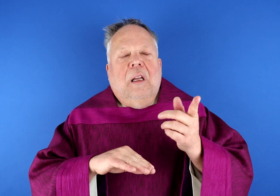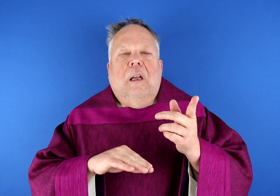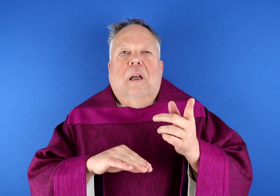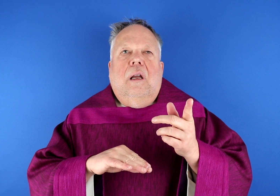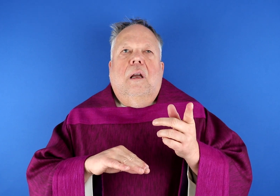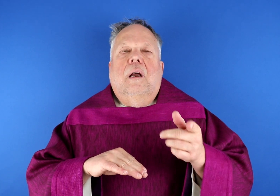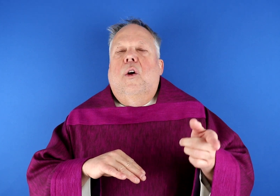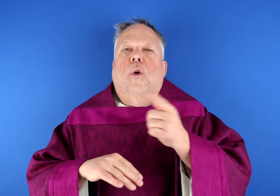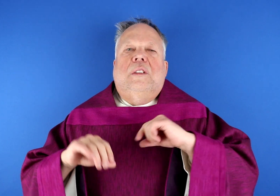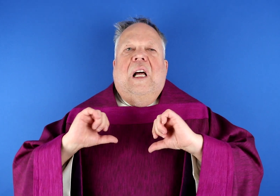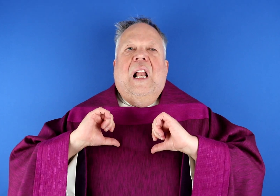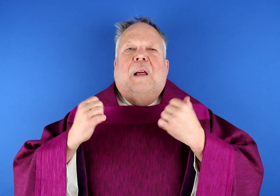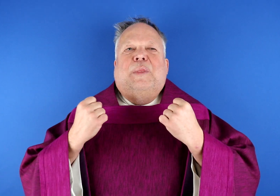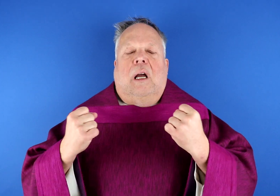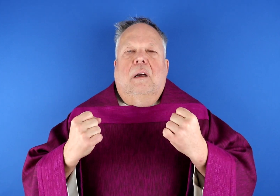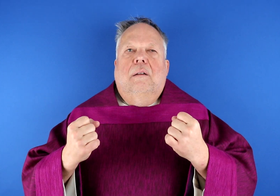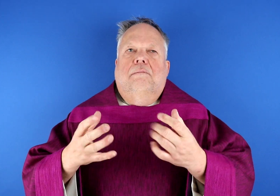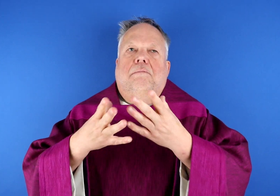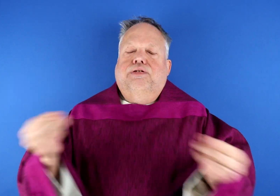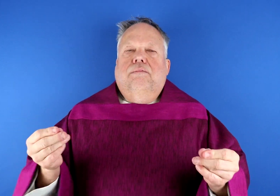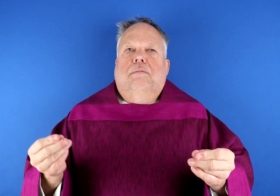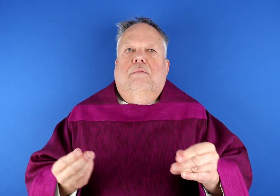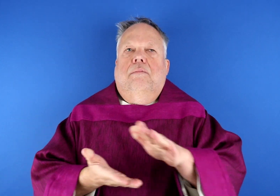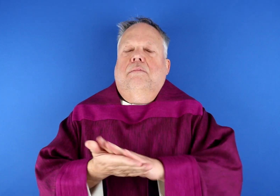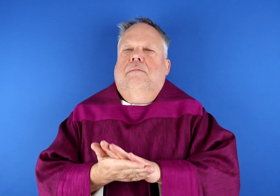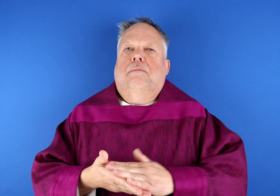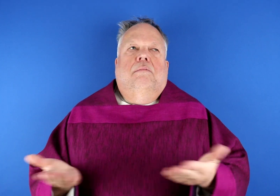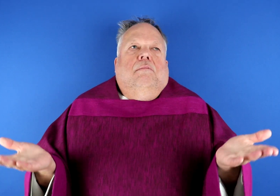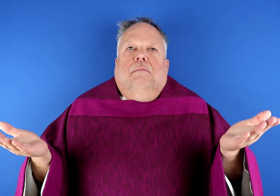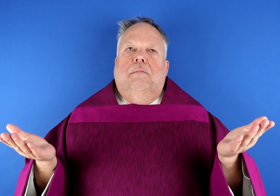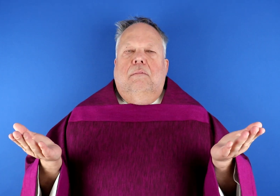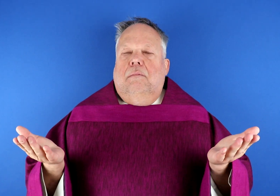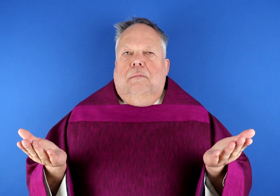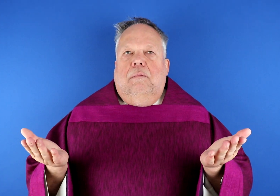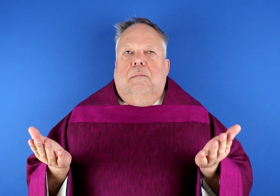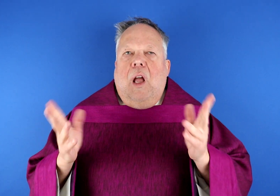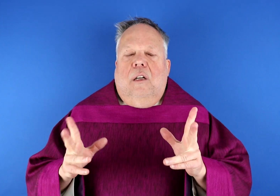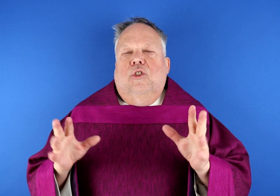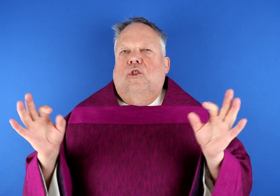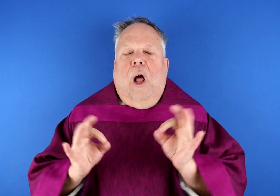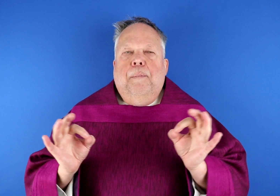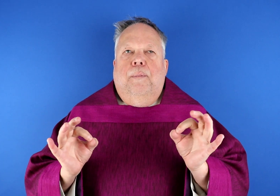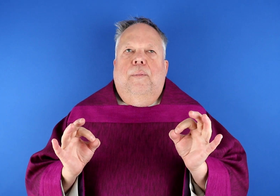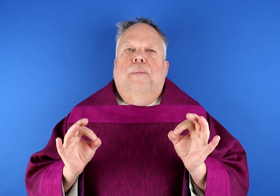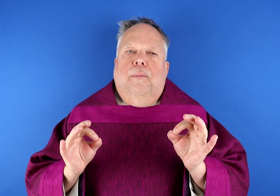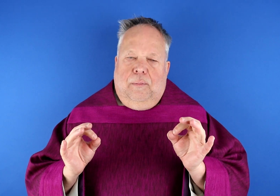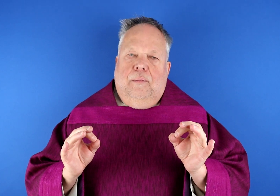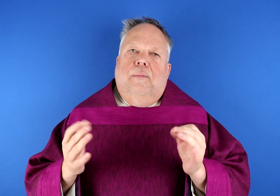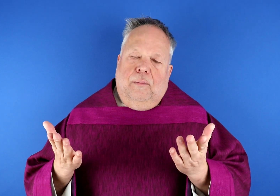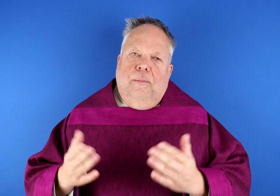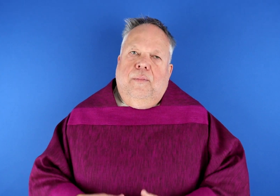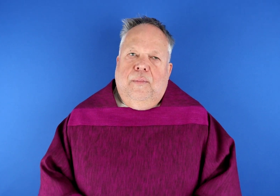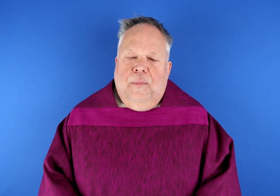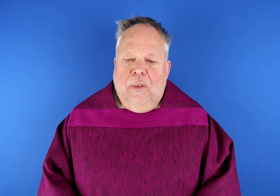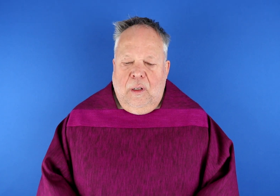Wenn eine tödliche Gefahr besteht, dann erlischt unsere Lebenssicherheit. Das ist das Schlimmste.